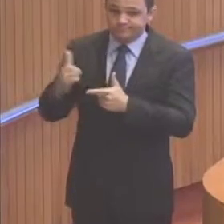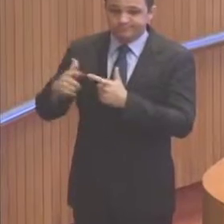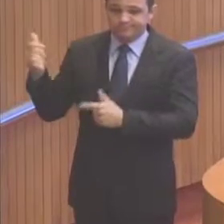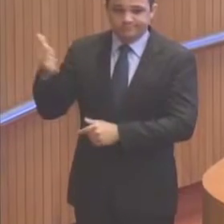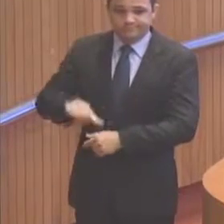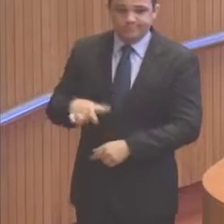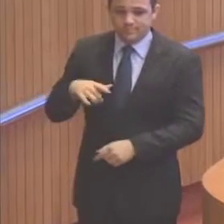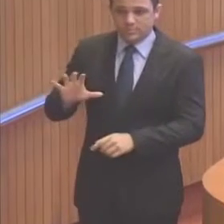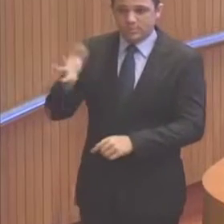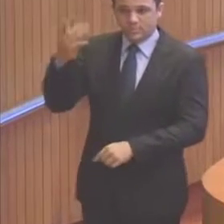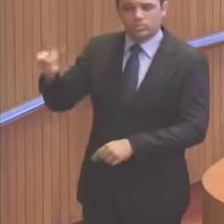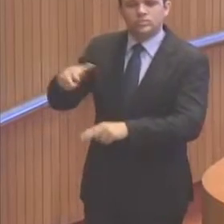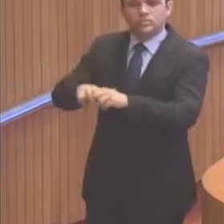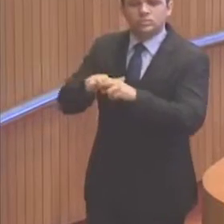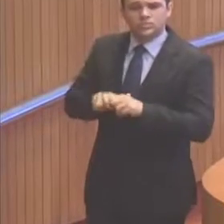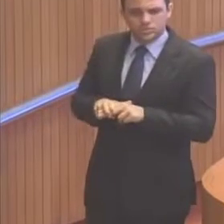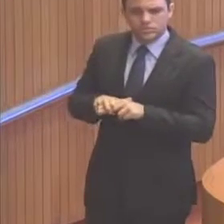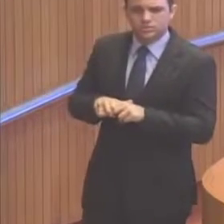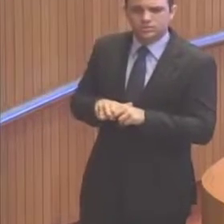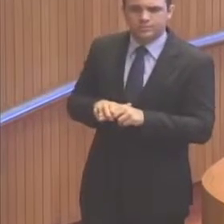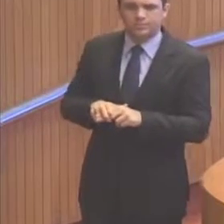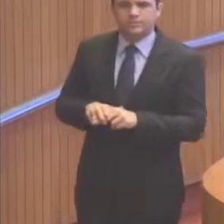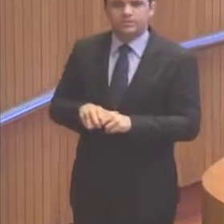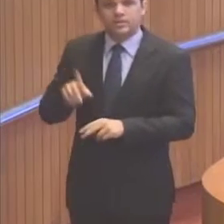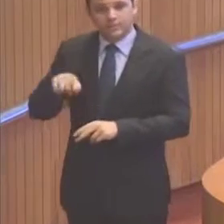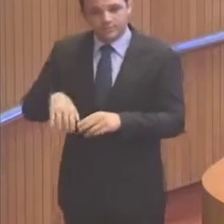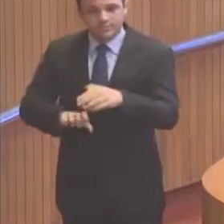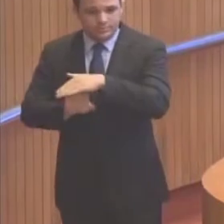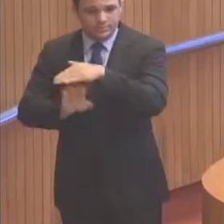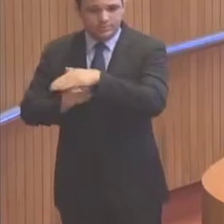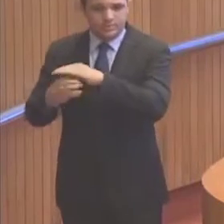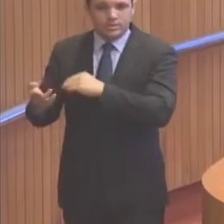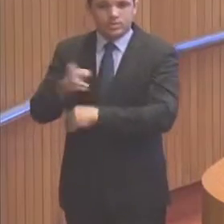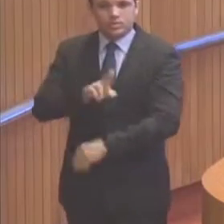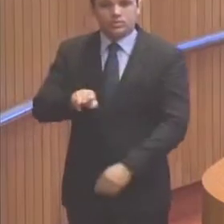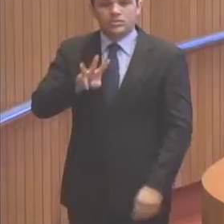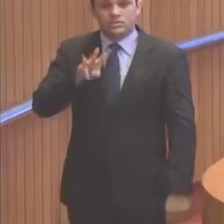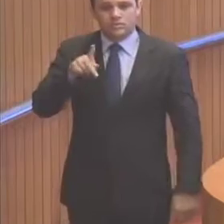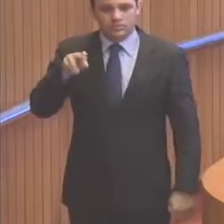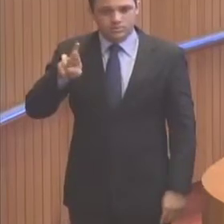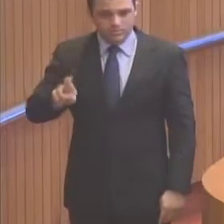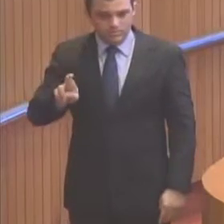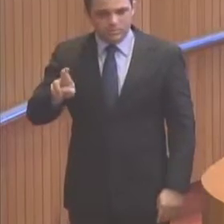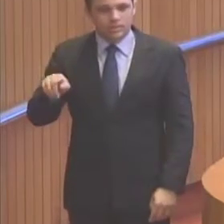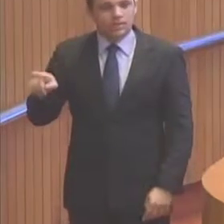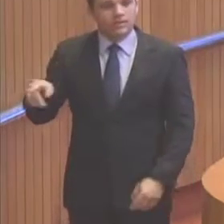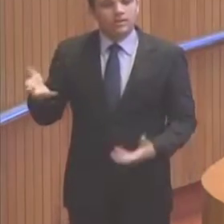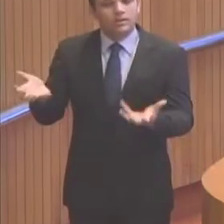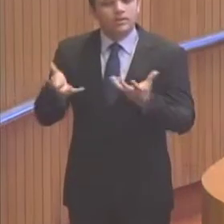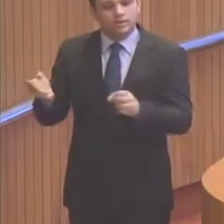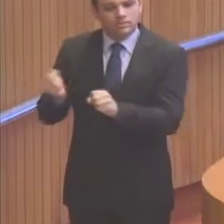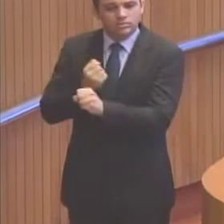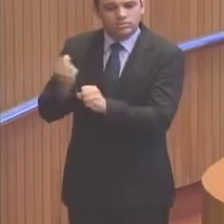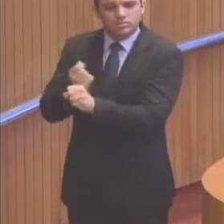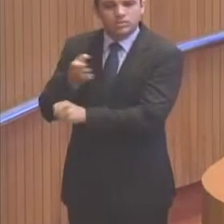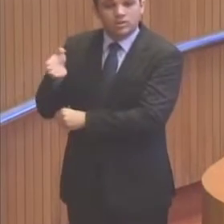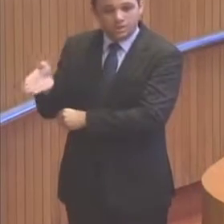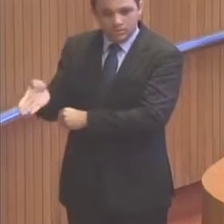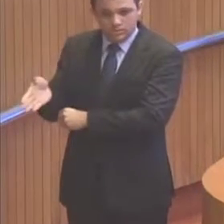conta de uma empresa chamada WPR que pretende construir